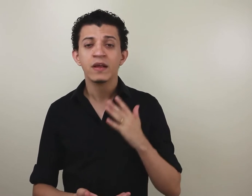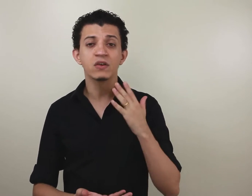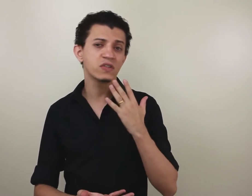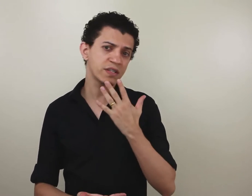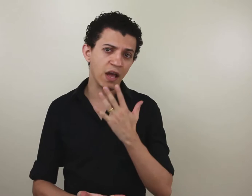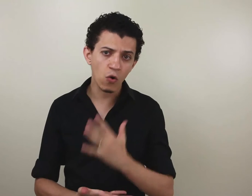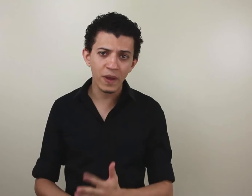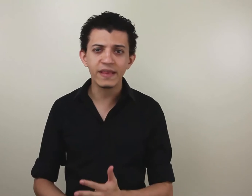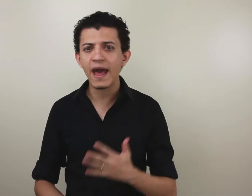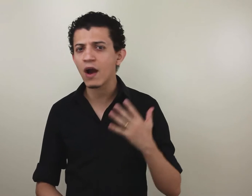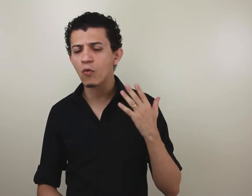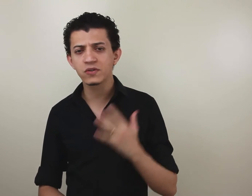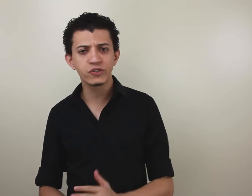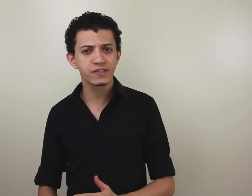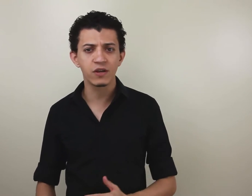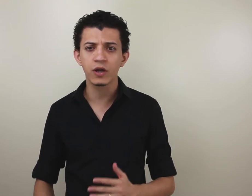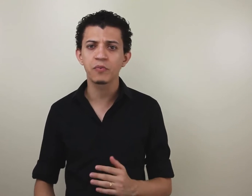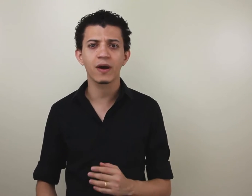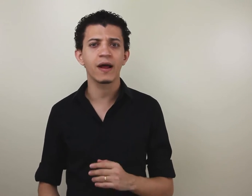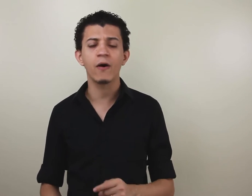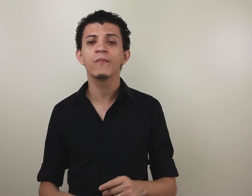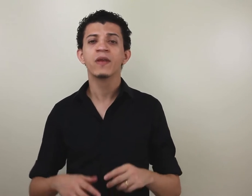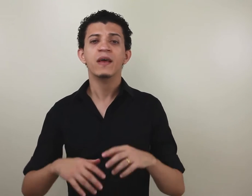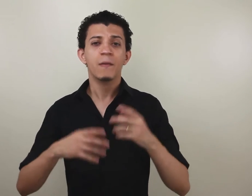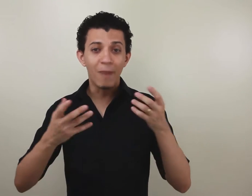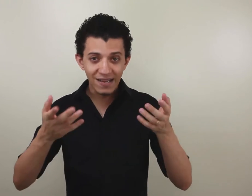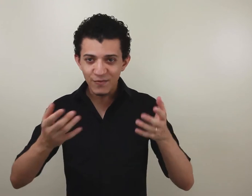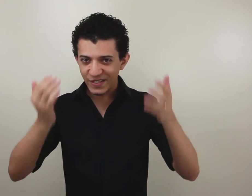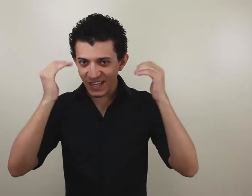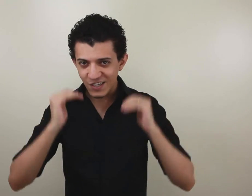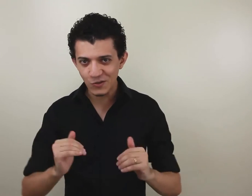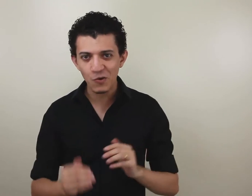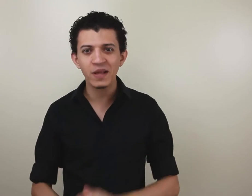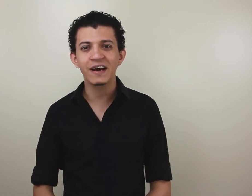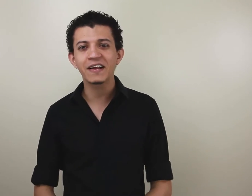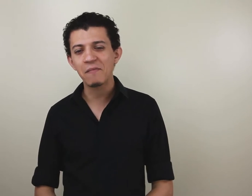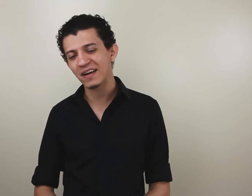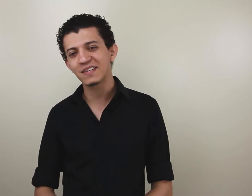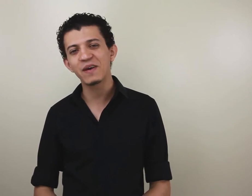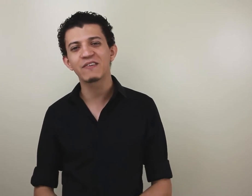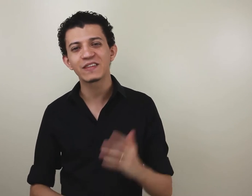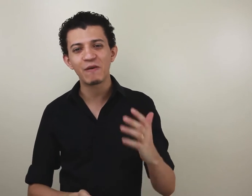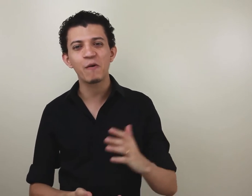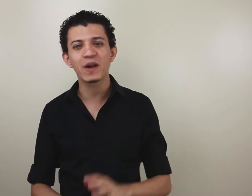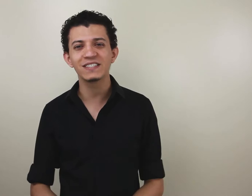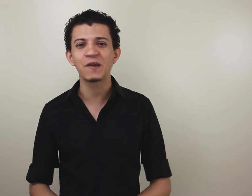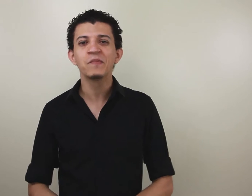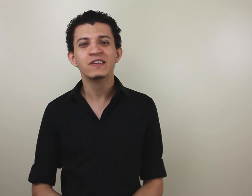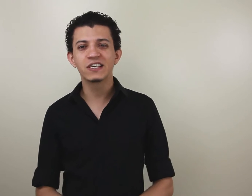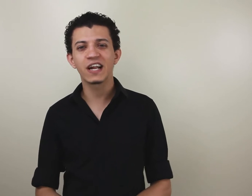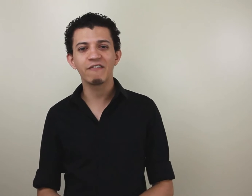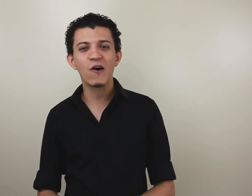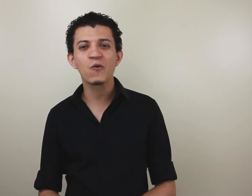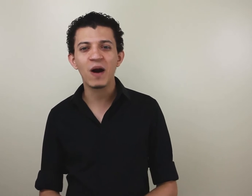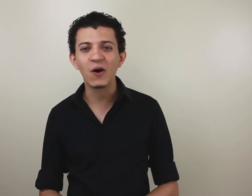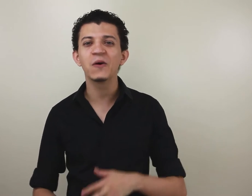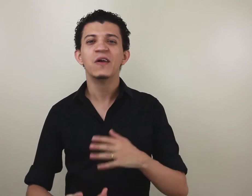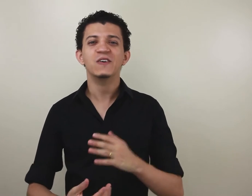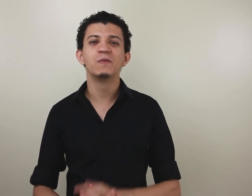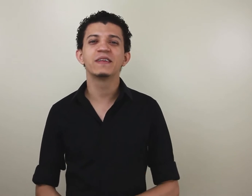Então se você tem alguma ideia, alguma sugestão aqui para o canal, basta você deixar o seu comentário aqui abaixo também que eu vou ter o maior prazer de gravar alguma aula sobre